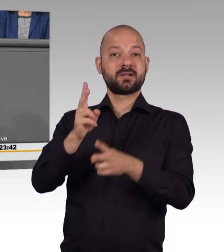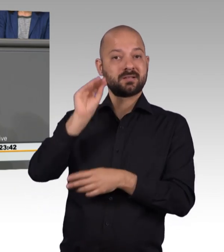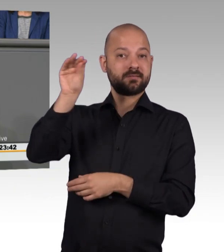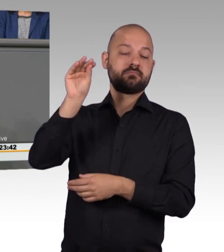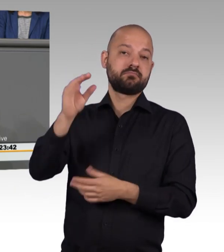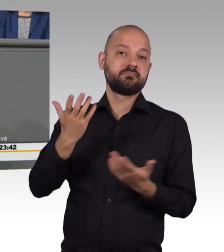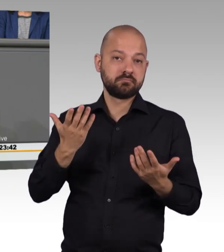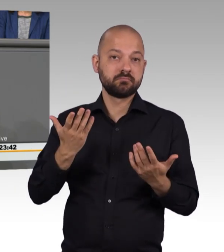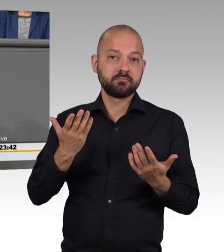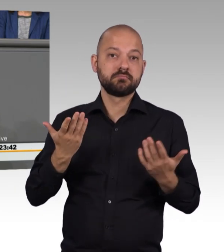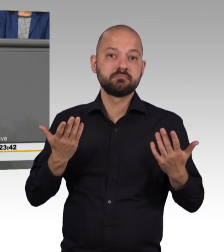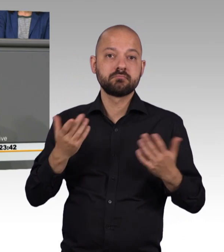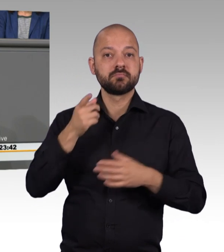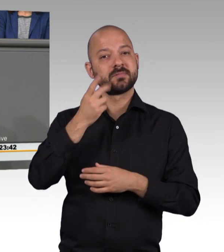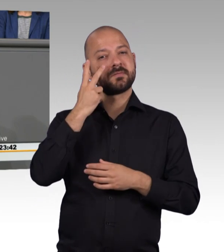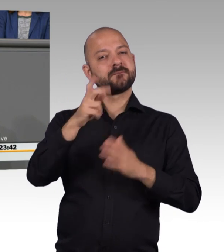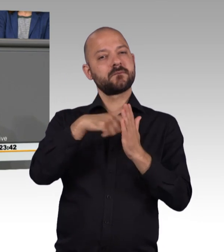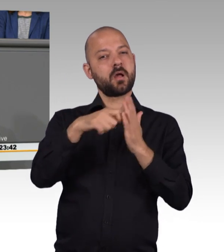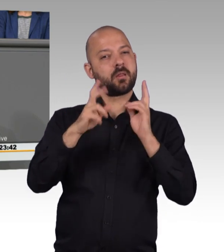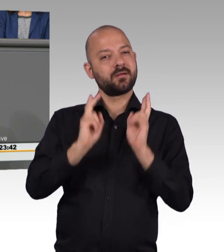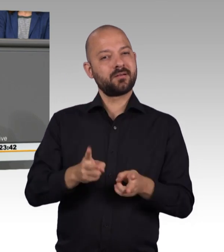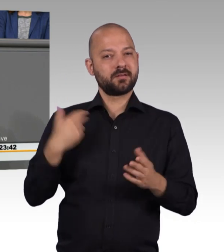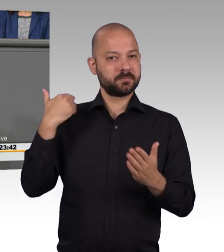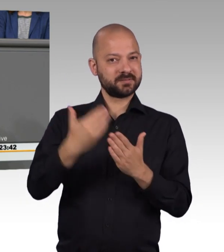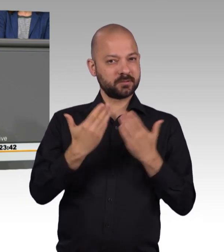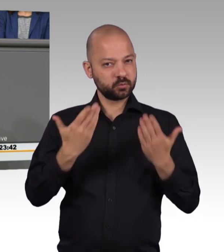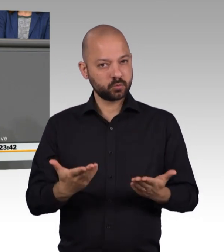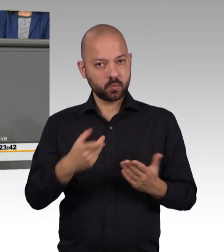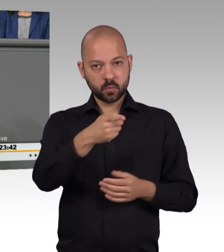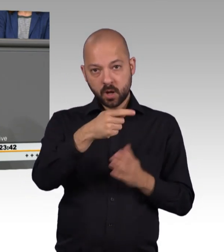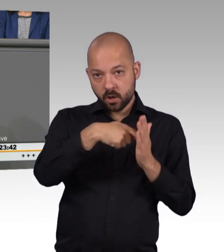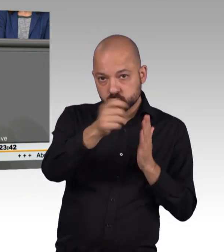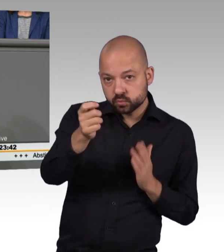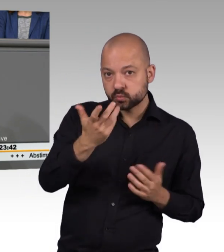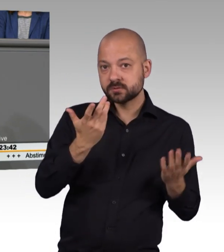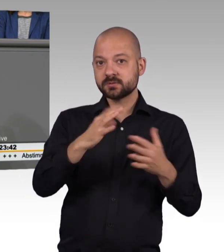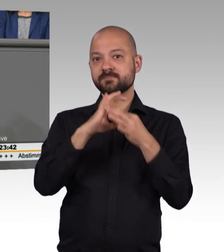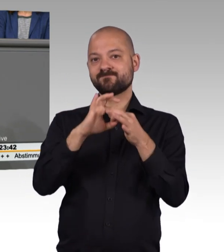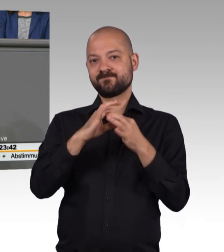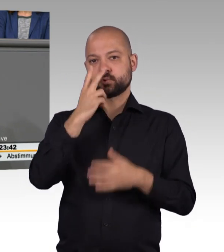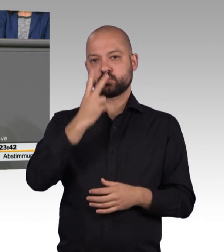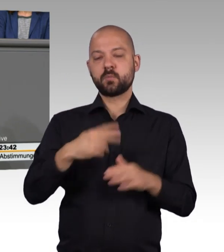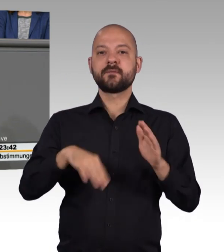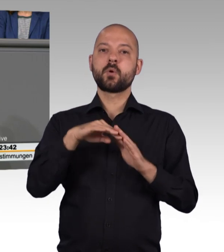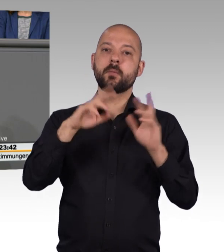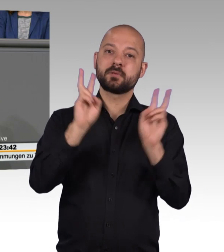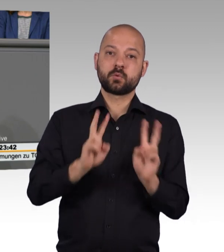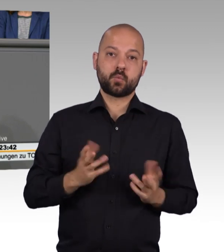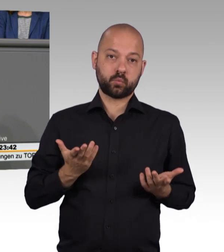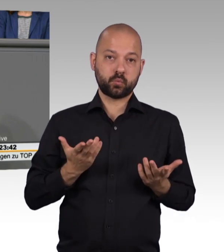Bestehen des Wahlrechts oder der Ausschluss hiervon davon abhing, ob die Einrichtung einer Vollbetreuung zum Beispiel aufgrund einer Vorsorgevollmacht